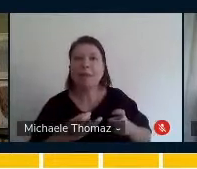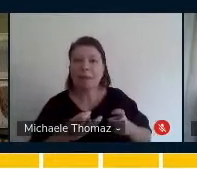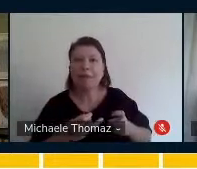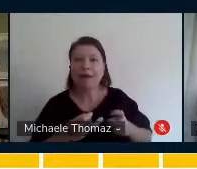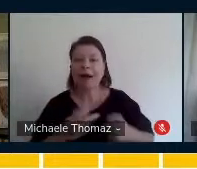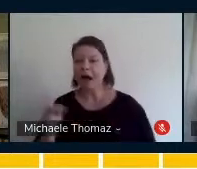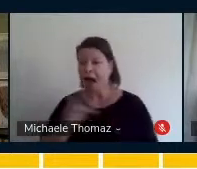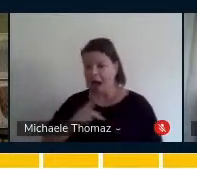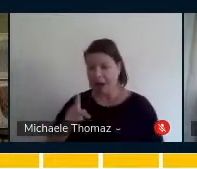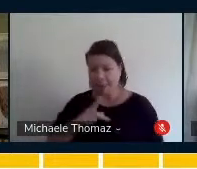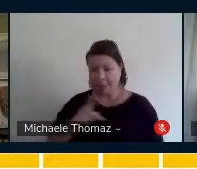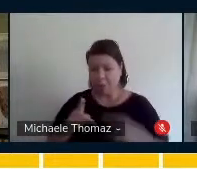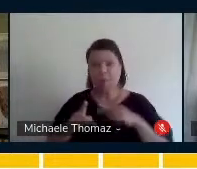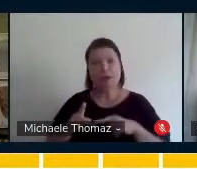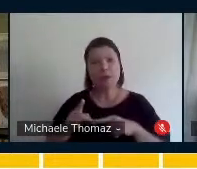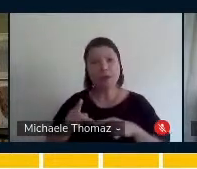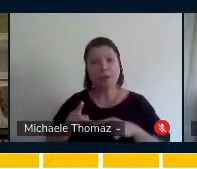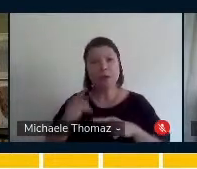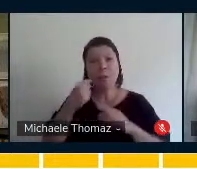e falou isso para mim,